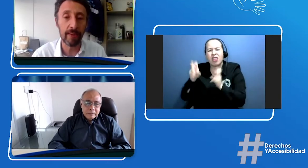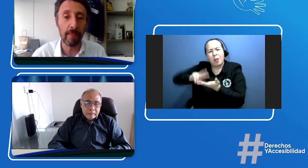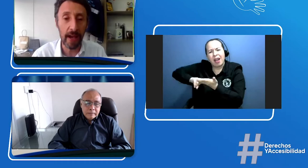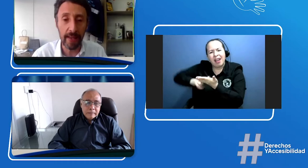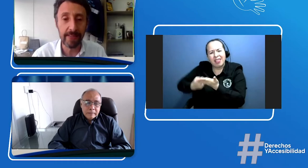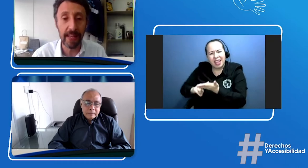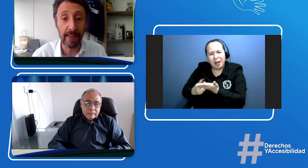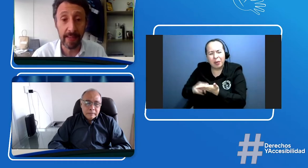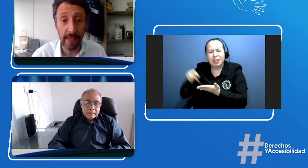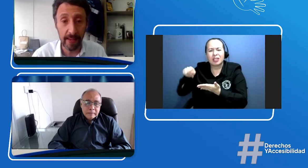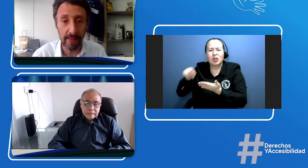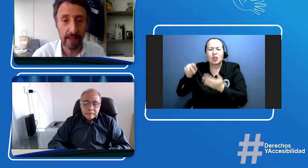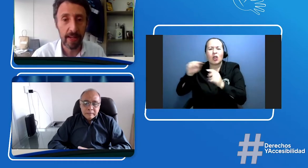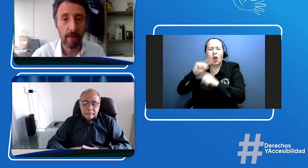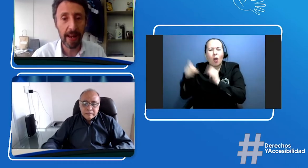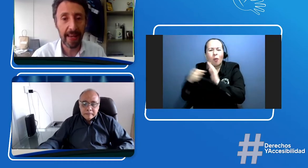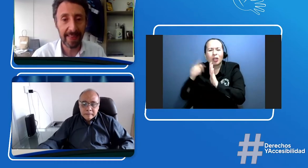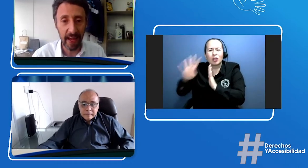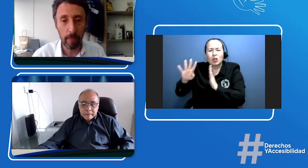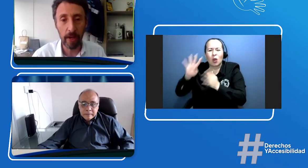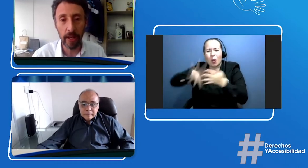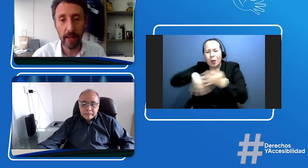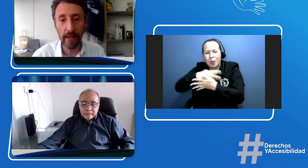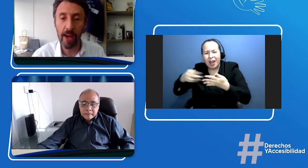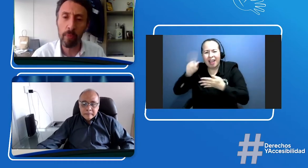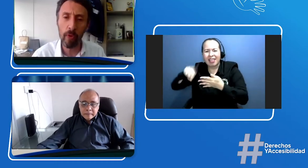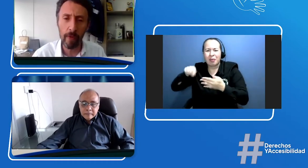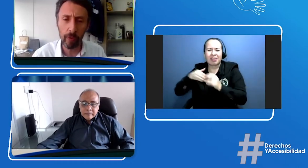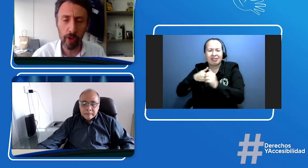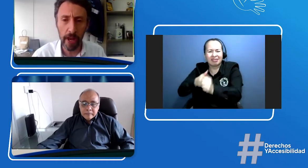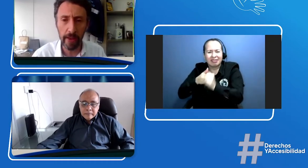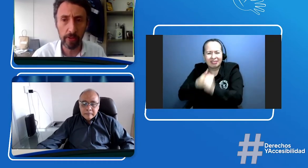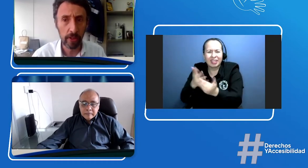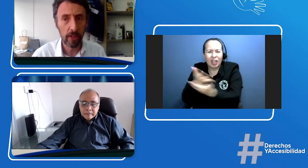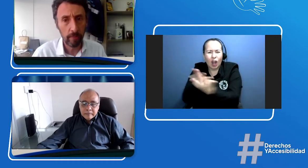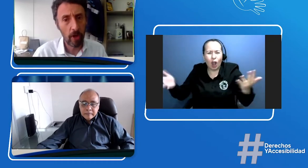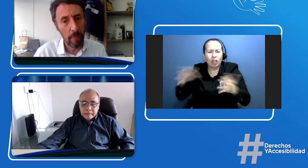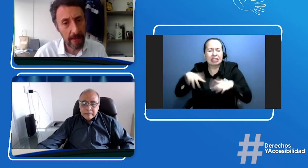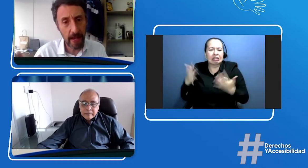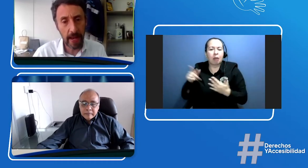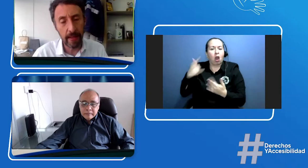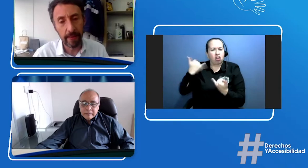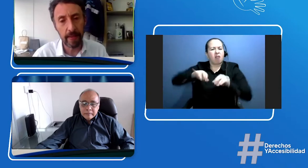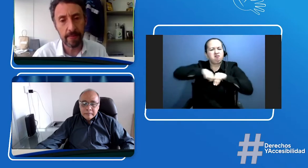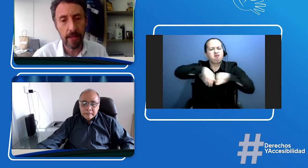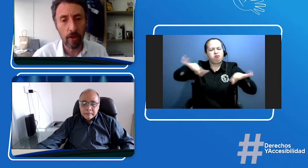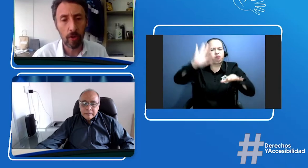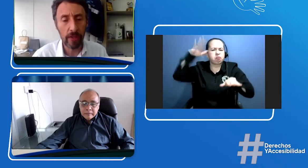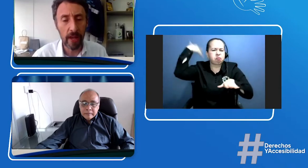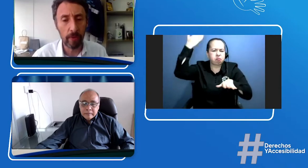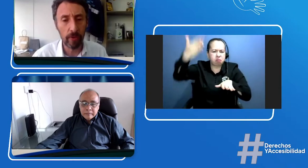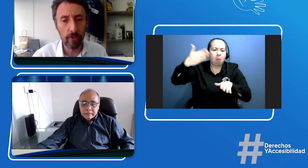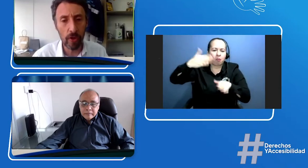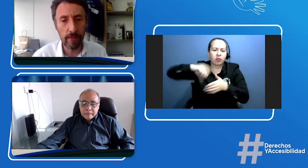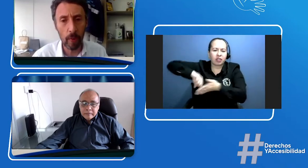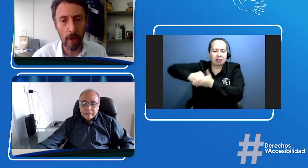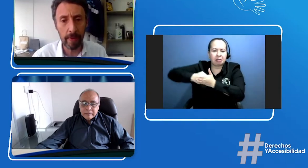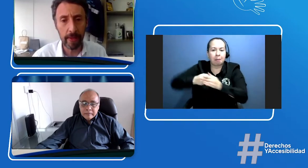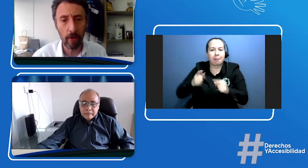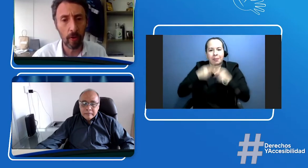mallas y las guías para que tengamos la claridad de cómo va a funcionar ello. Pero más adelante les contaremos seguramente con